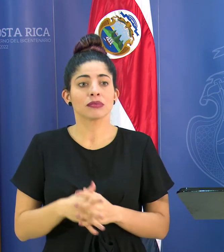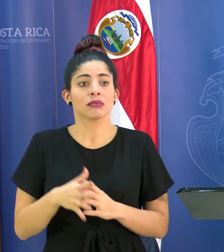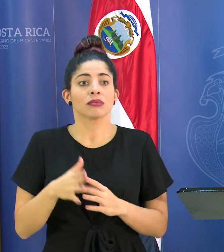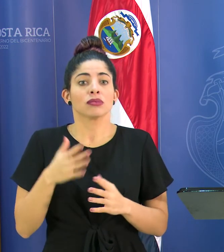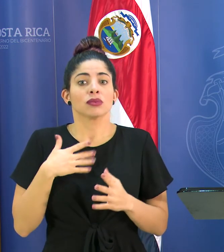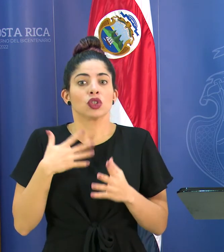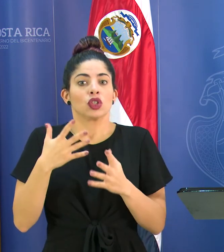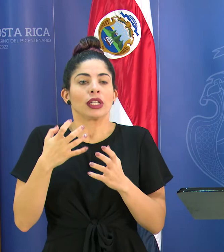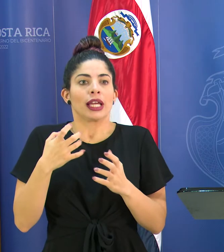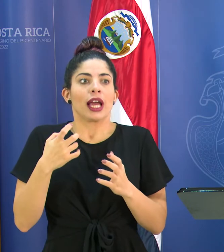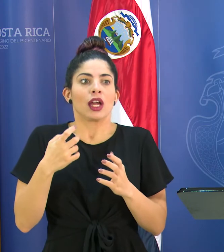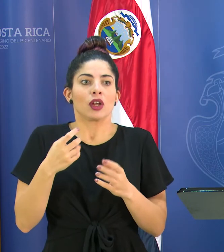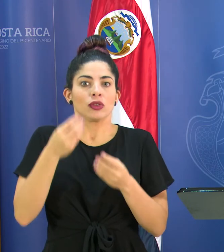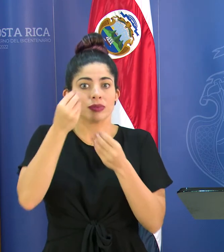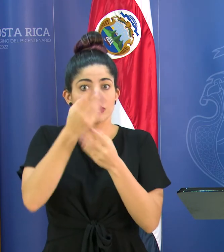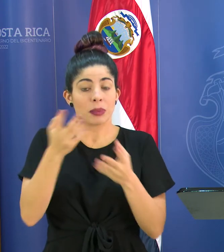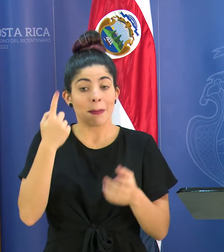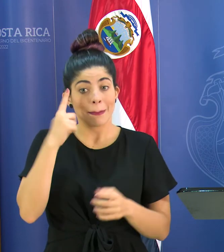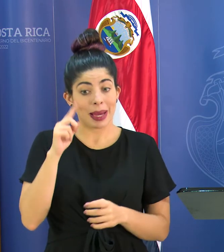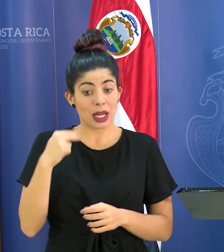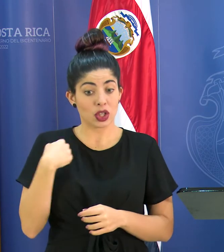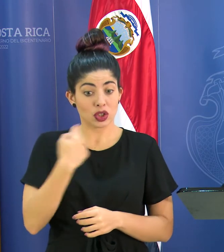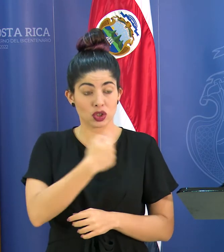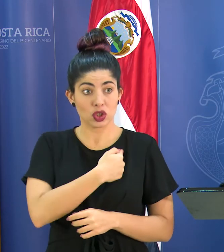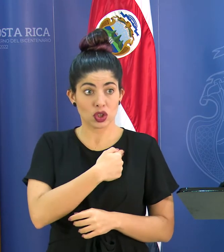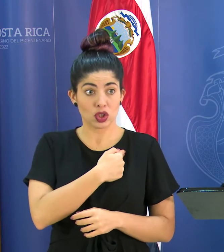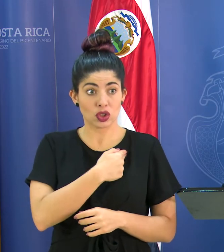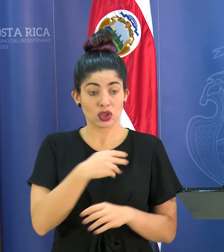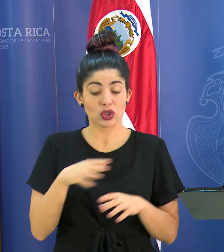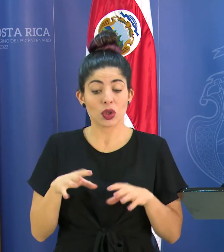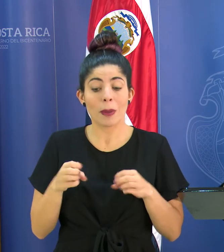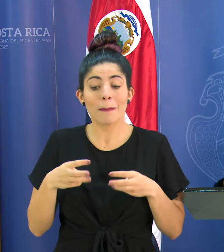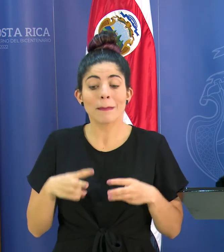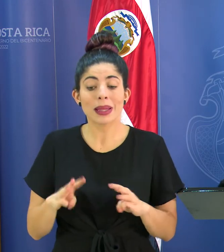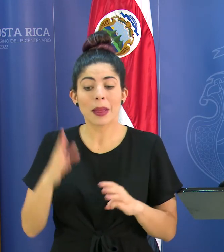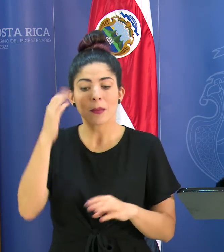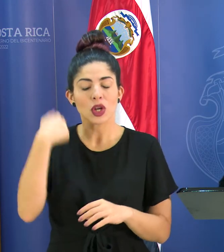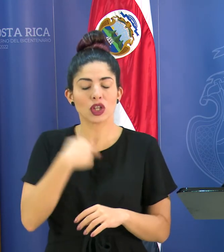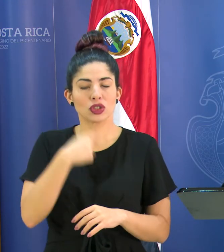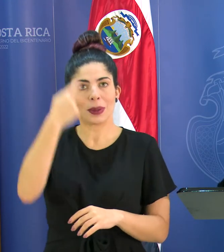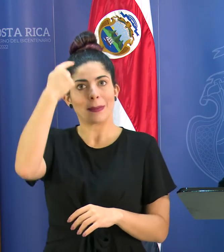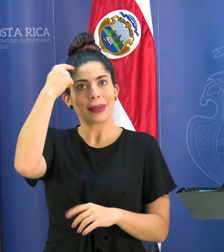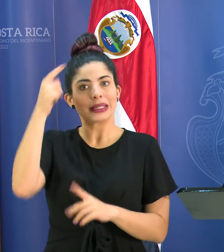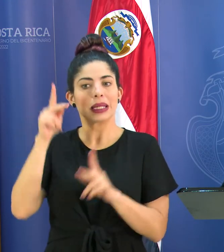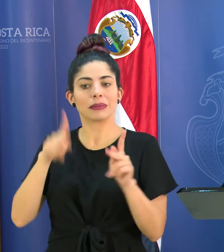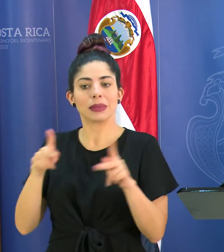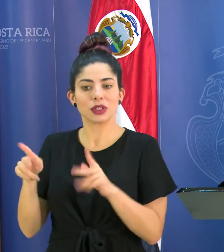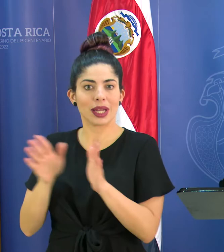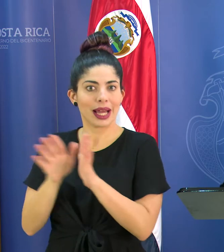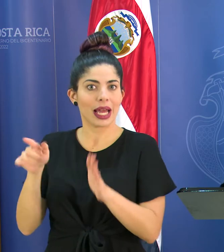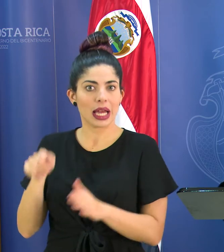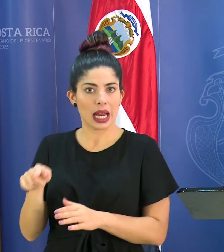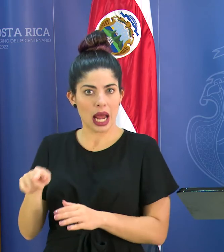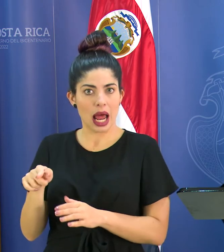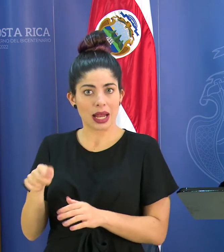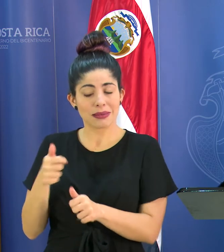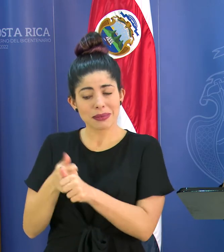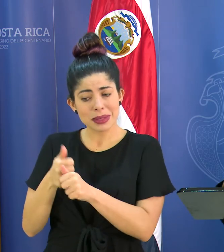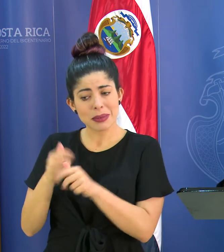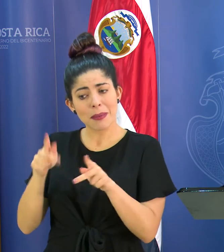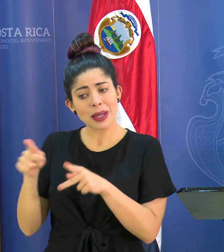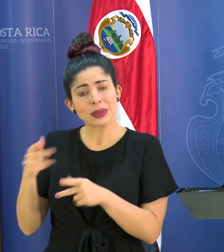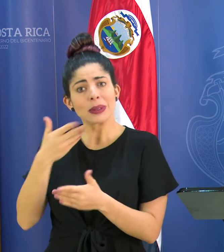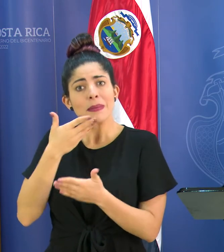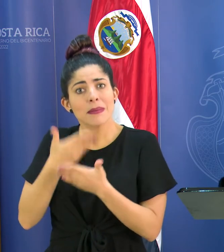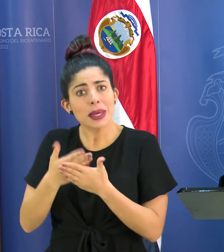quiero destacar que digamos a nosotros tomamos la medida porque estamos pensando en la población en general y las personas y el